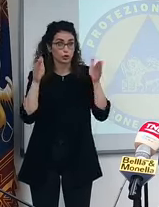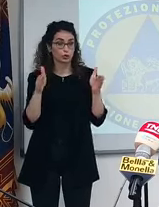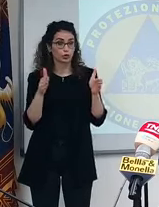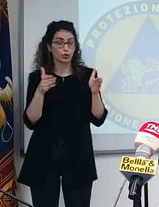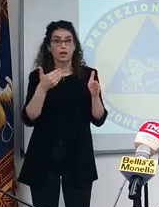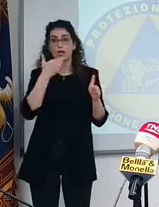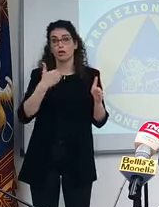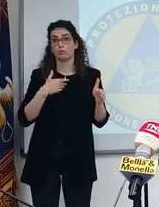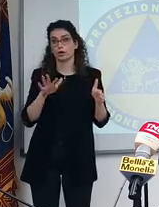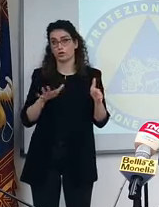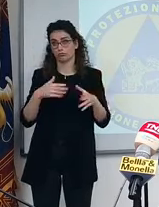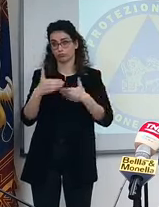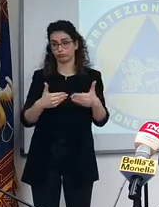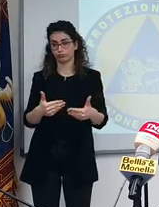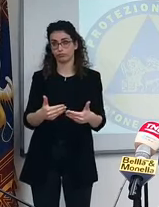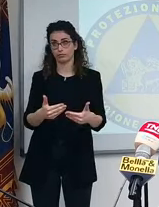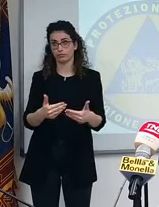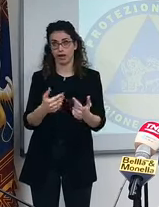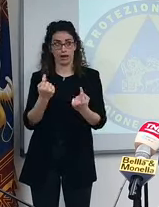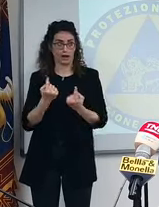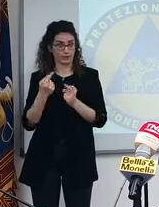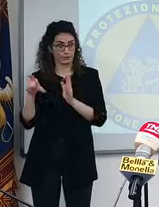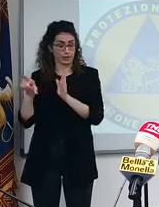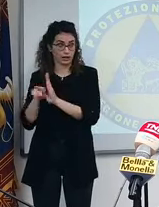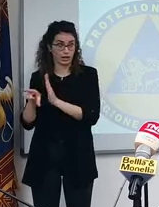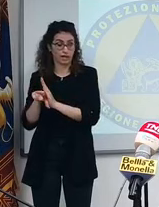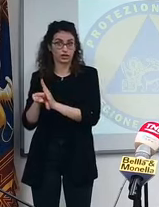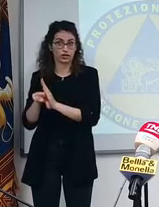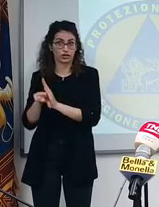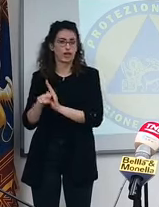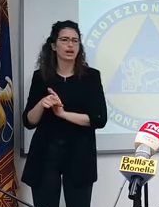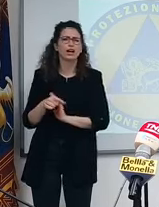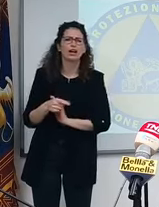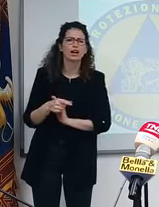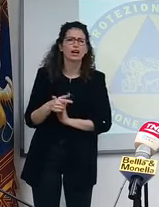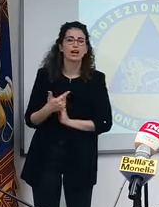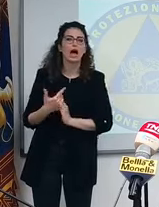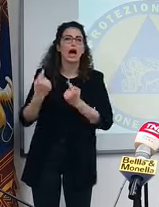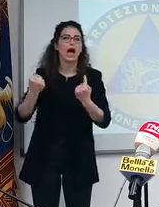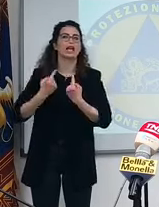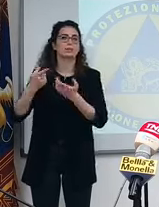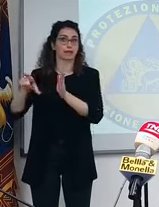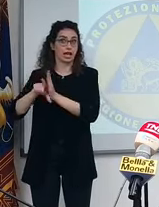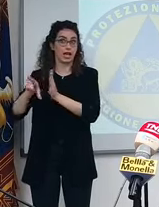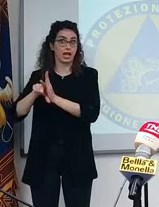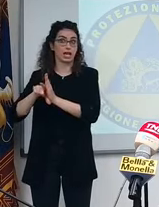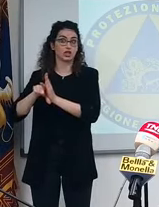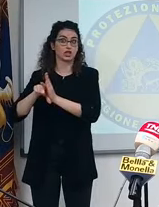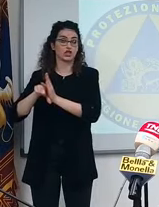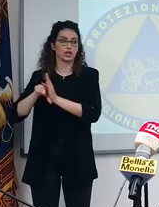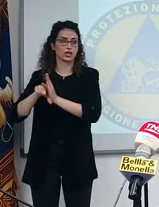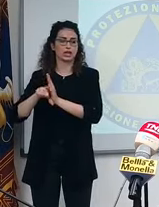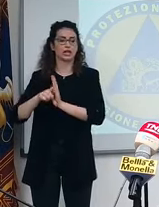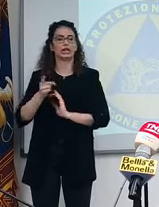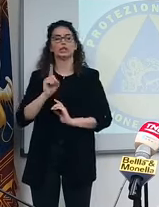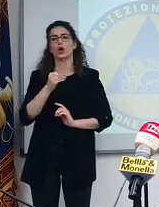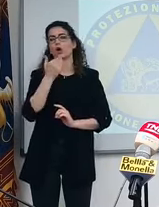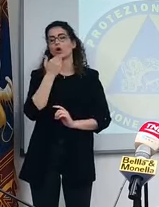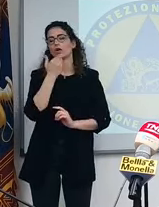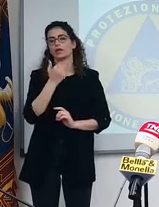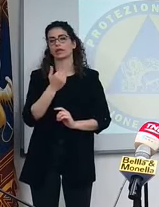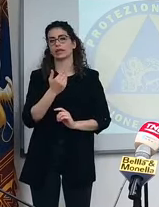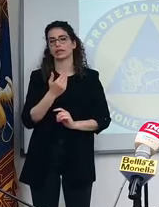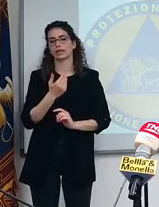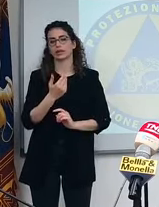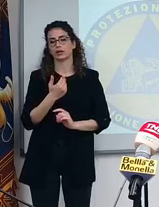me, continueranno. Però si aspetta il decreto, immagino, su questa cosa? Si aspetta il decreto oppure è già certo? No, secondo me non andranno a